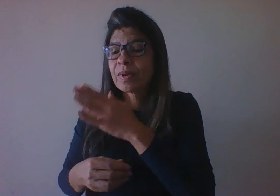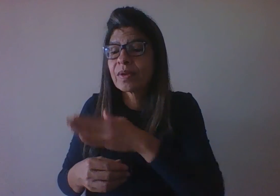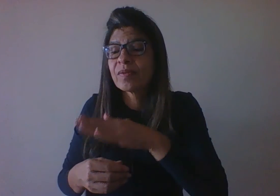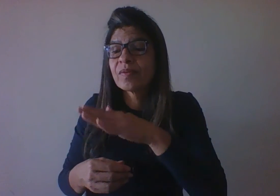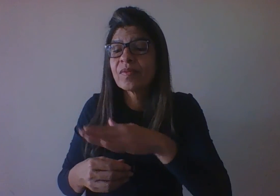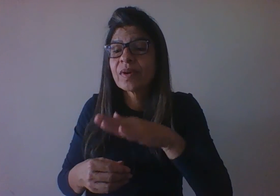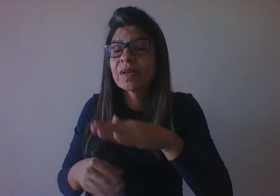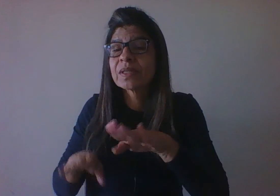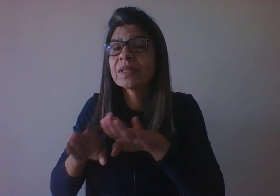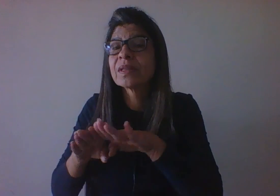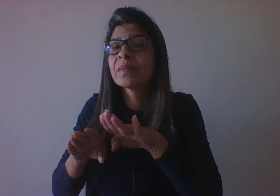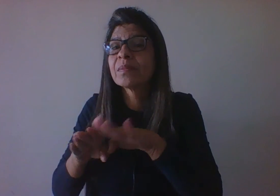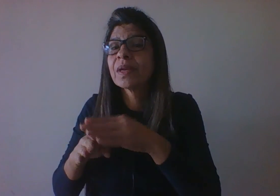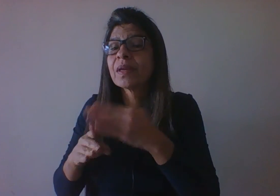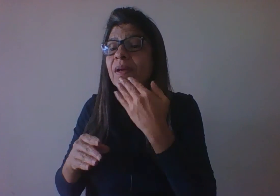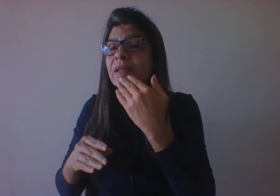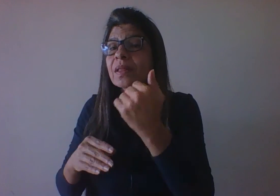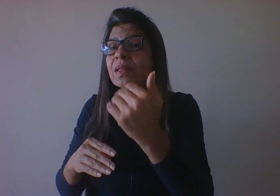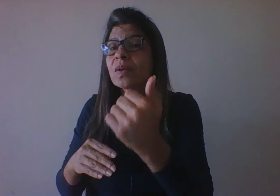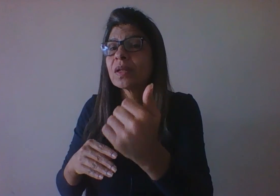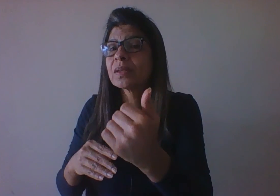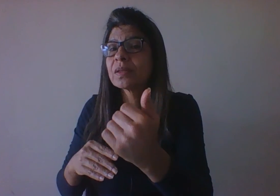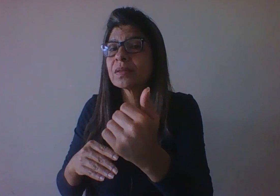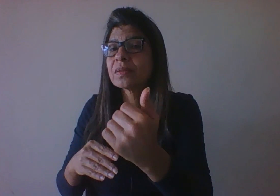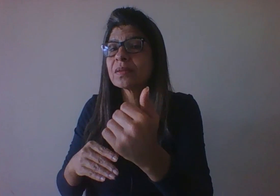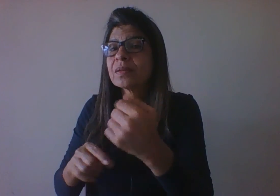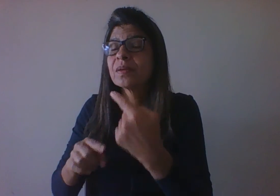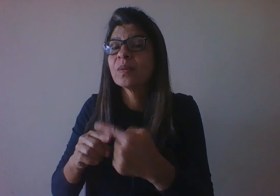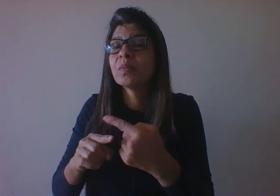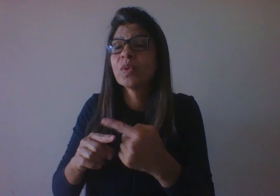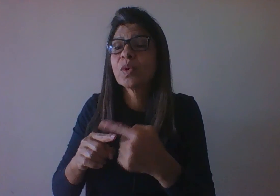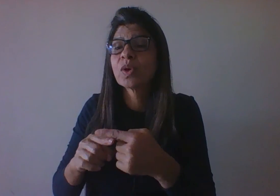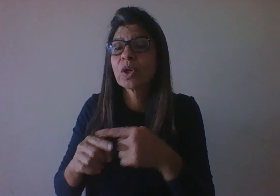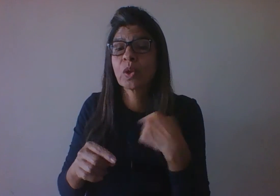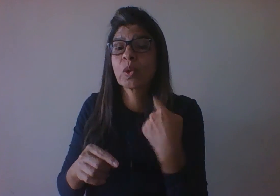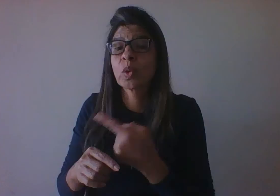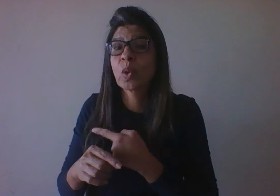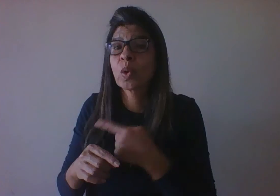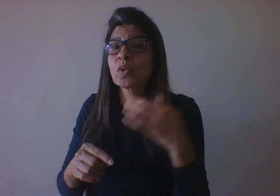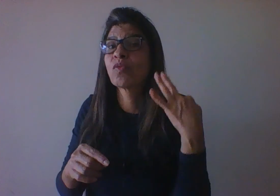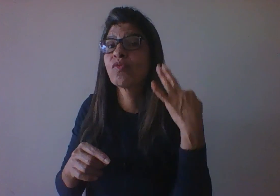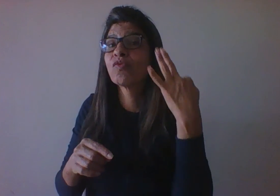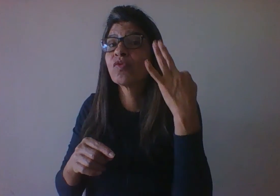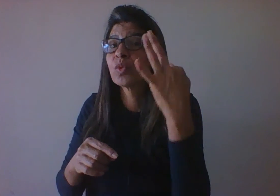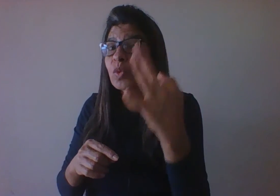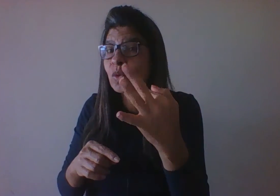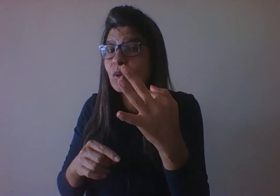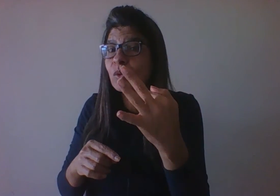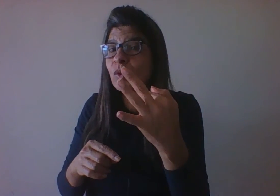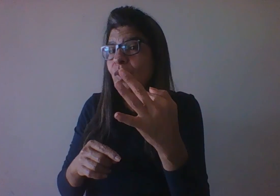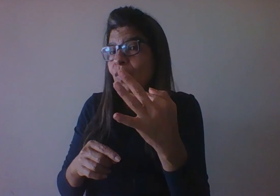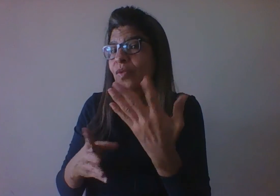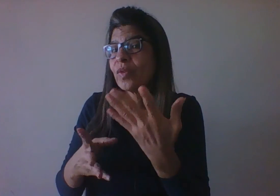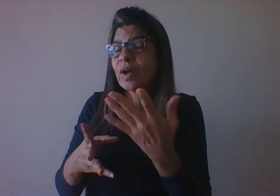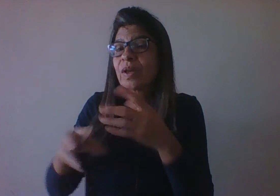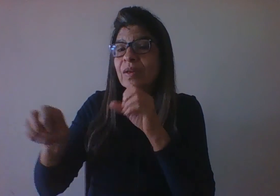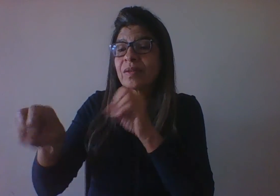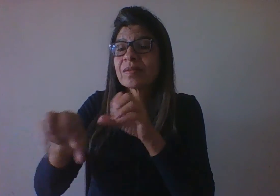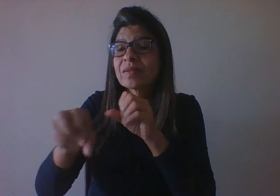nosso público principal vão ser esses indivíduos. Além disso, é importante salientar que as